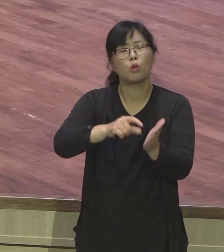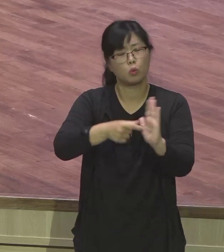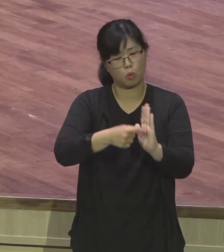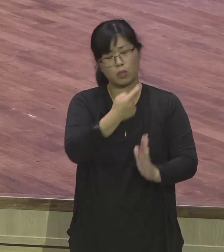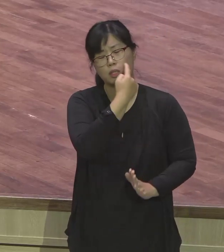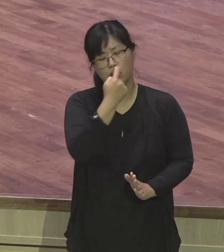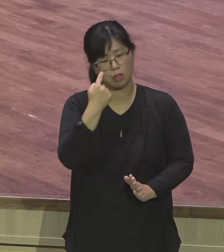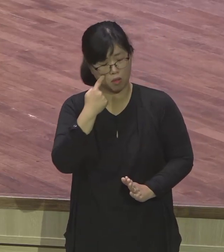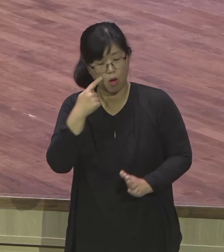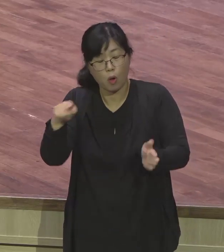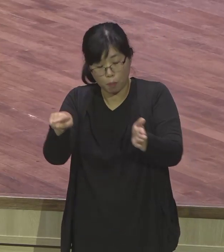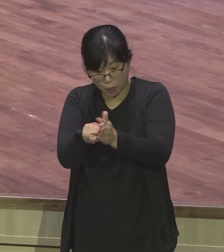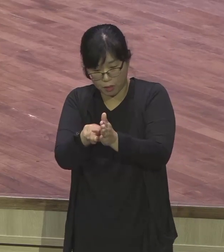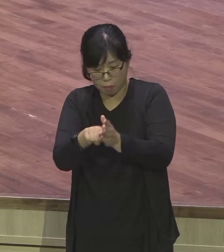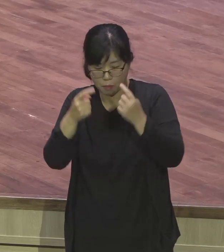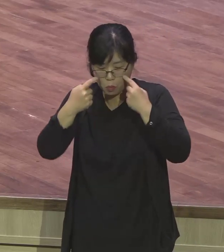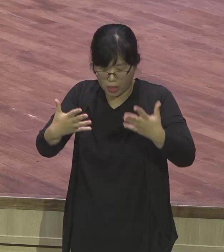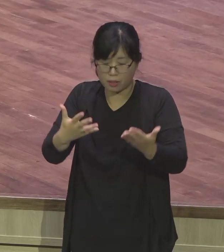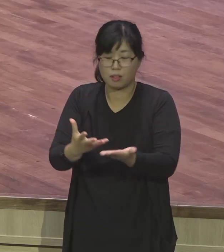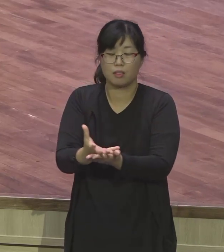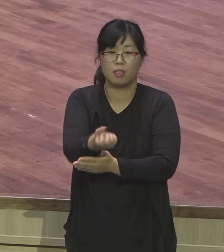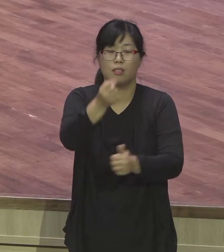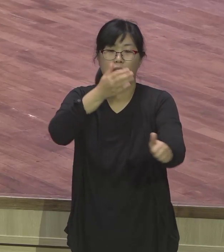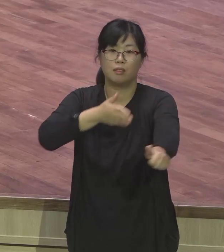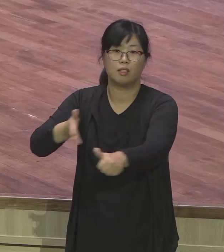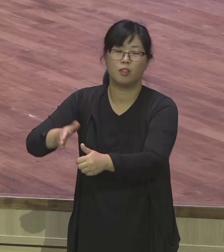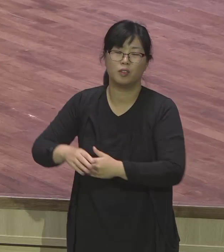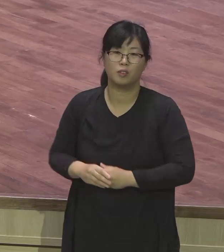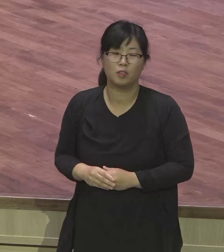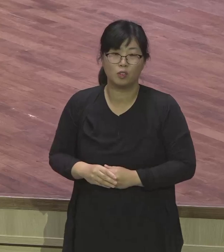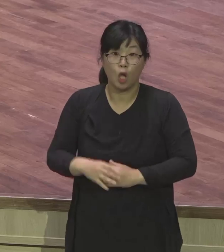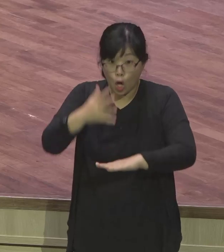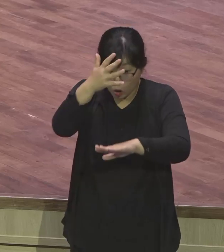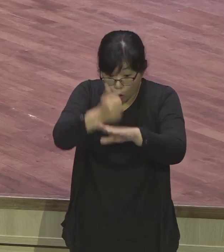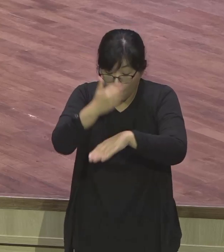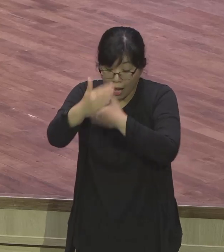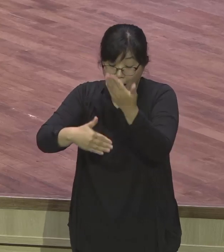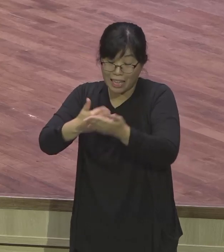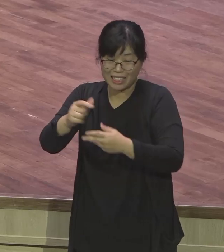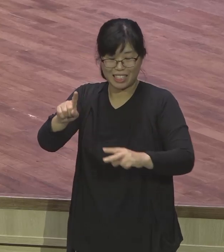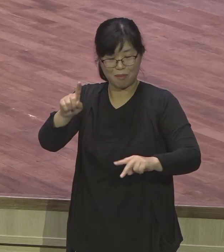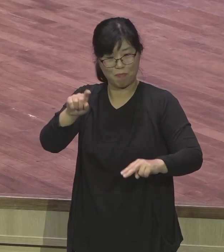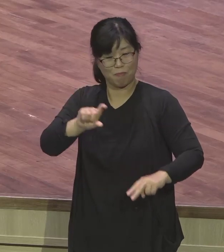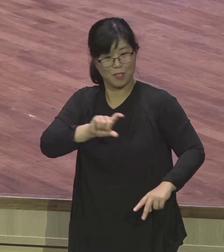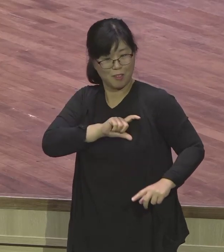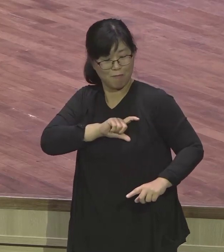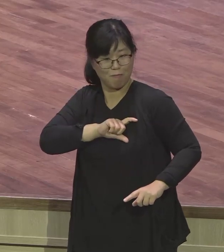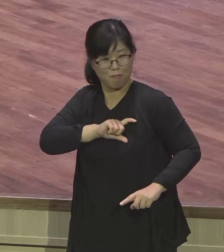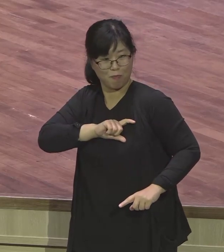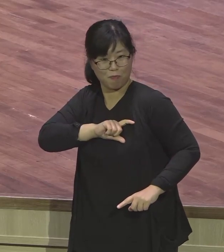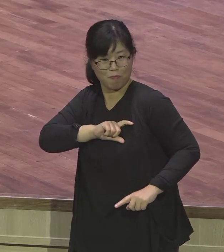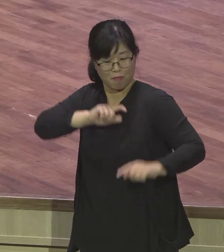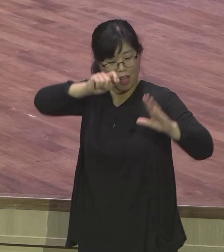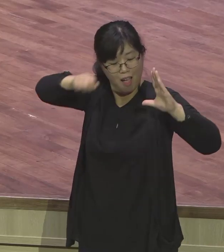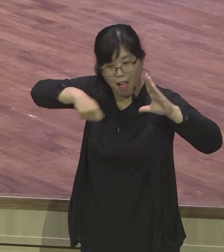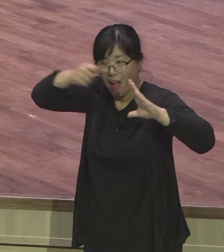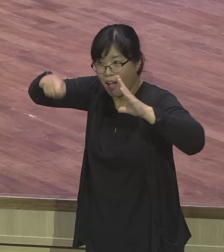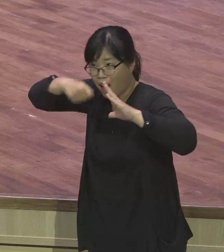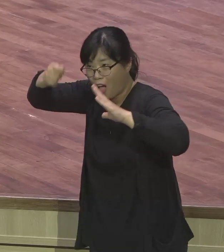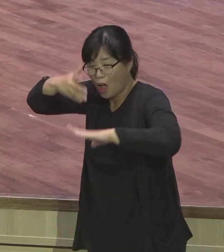바랍니다 그래서 하나님의 이름을 더 높이고 참된 전도의 삶 속으로 들어가시기를 죄무로 축구합니다